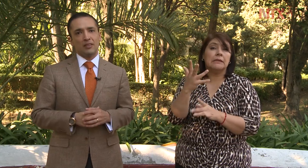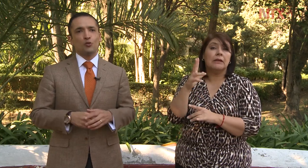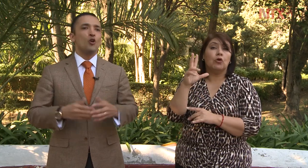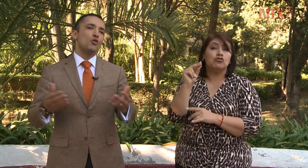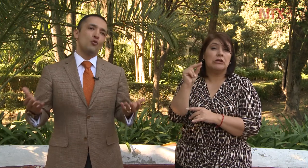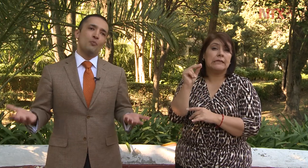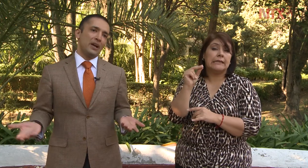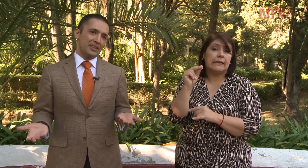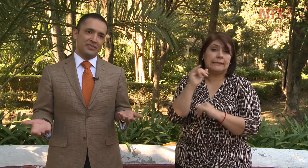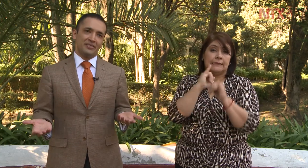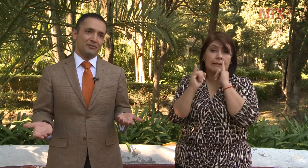todo un país.